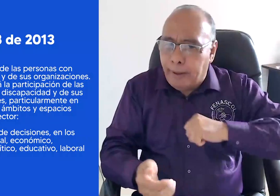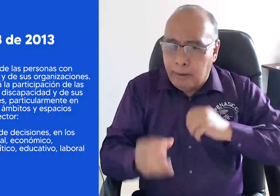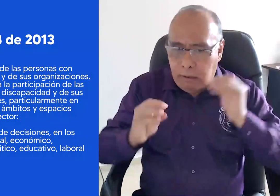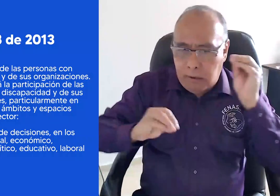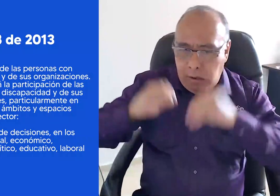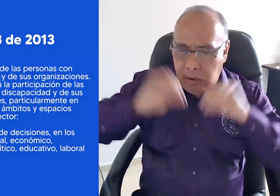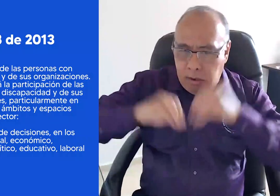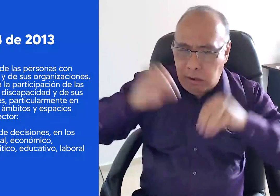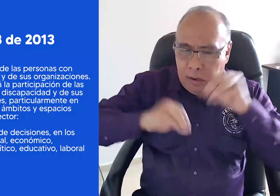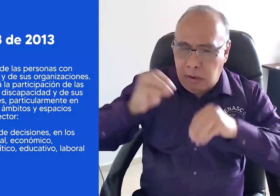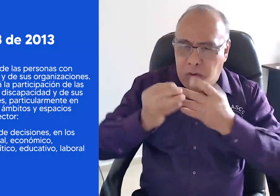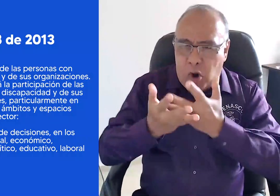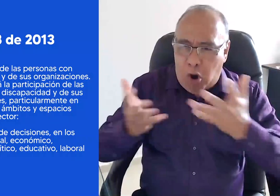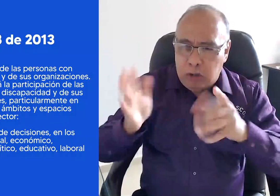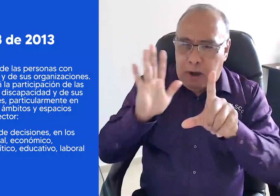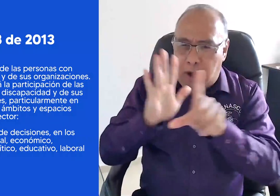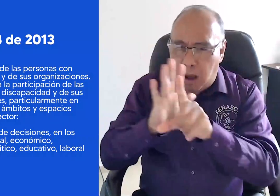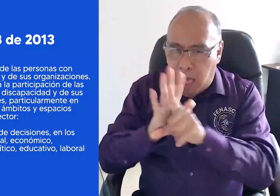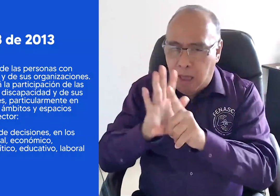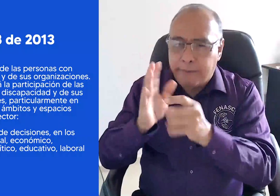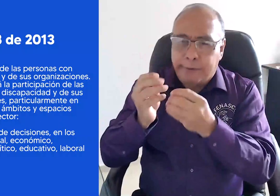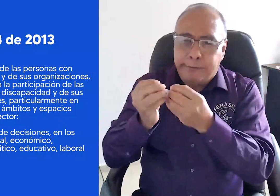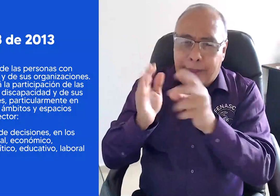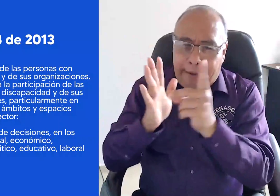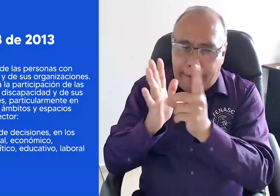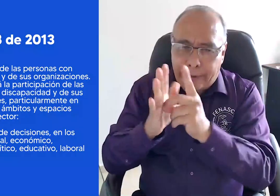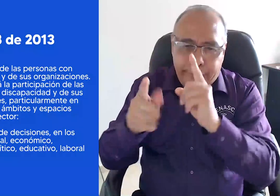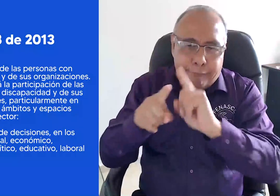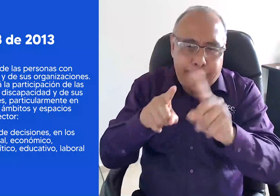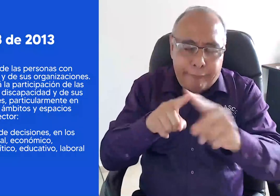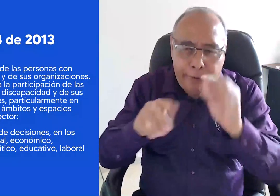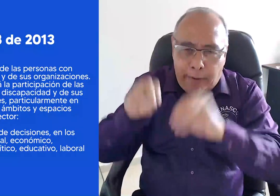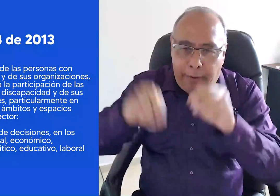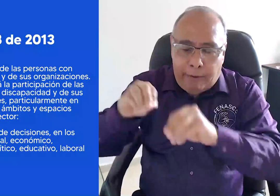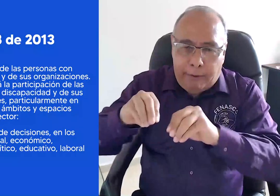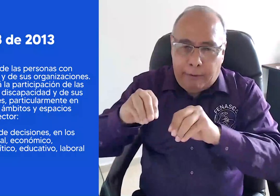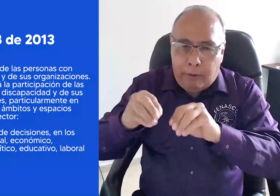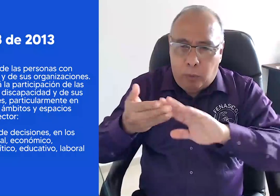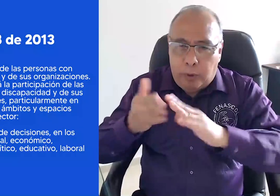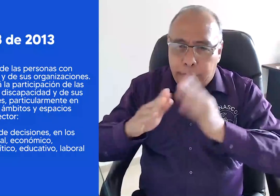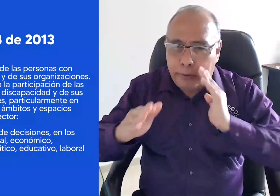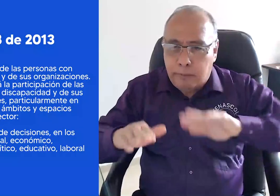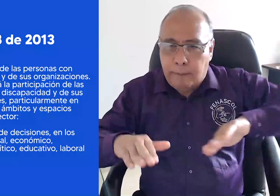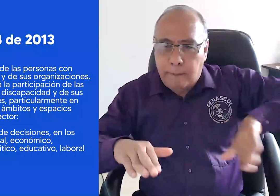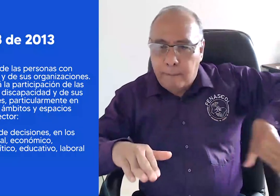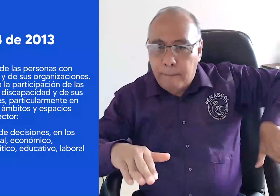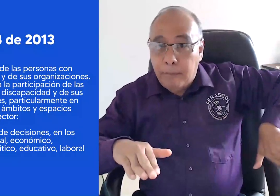no es aquella en la cual el gobierno y el sector privado crean normas y políticas, dejando de lado a la comunidad.